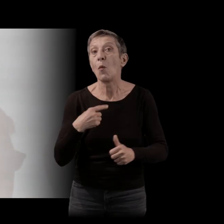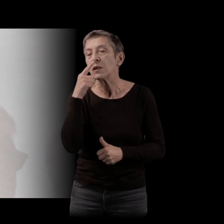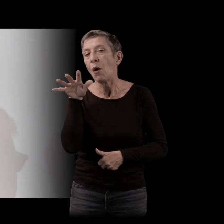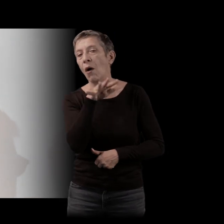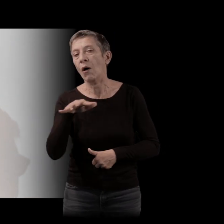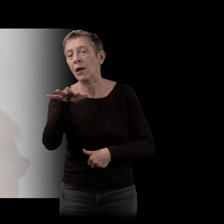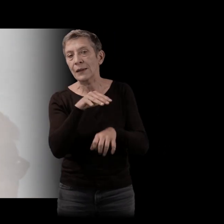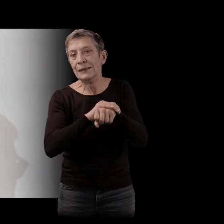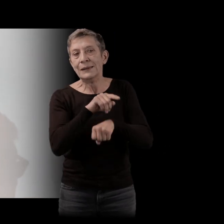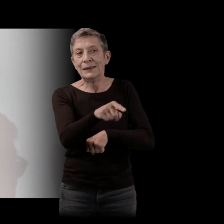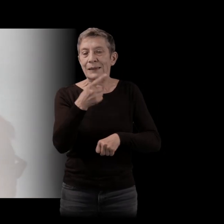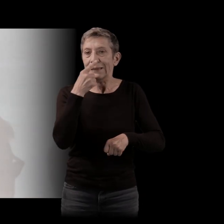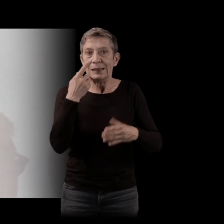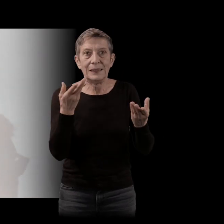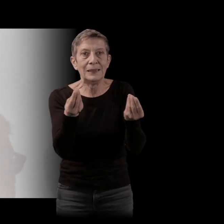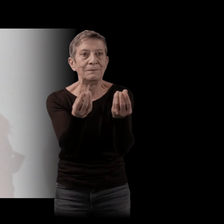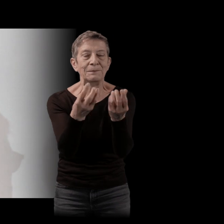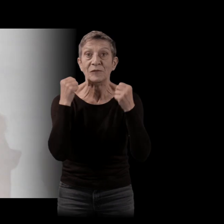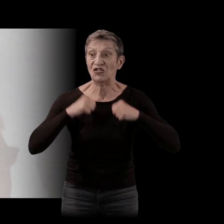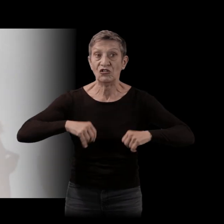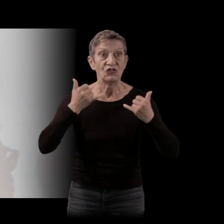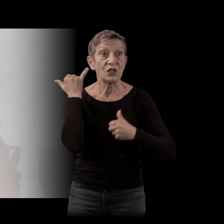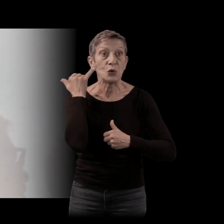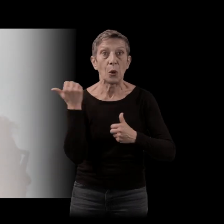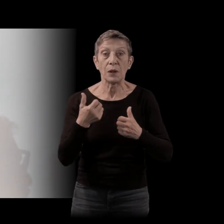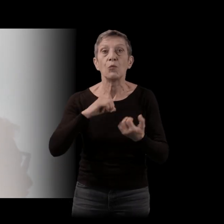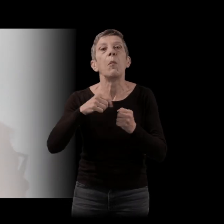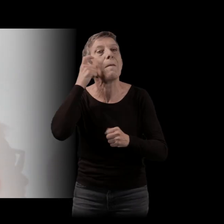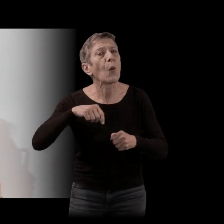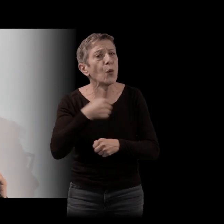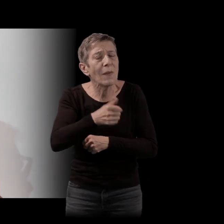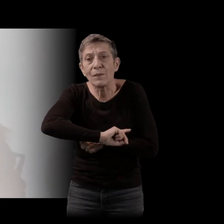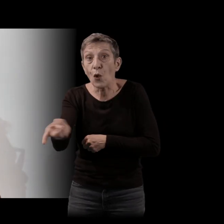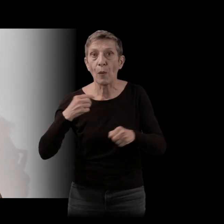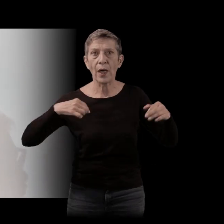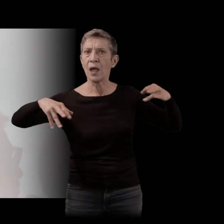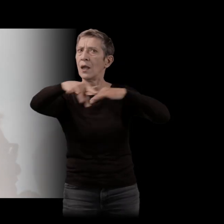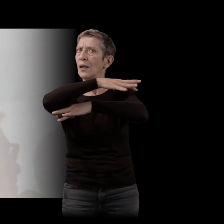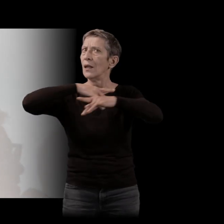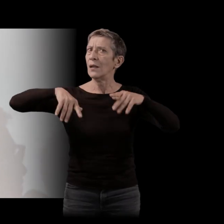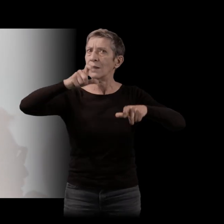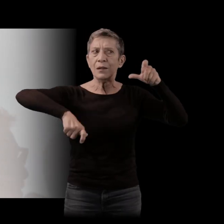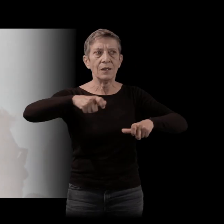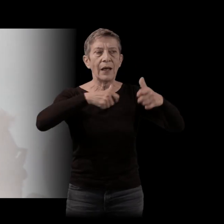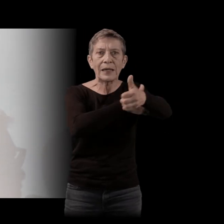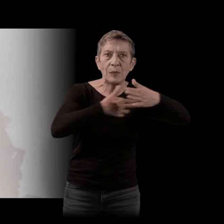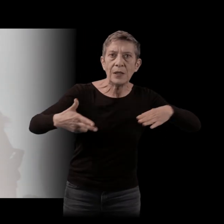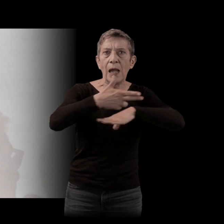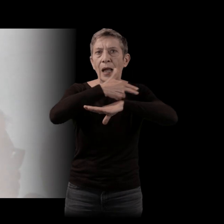ne pas sentir, de ne comprendre, de saisir. Je ne parle pas de Macron en tant que tel, c'était plein de gens autour, dans les cabinets, parmi les élus,